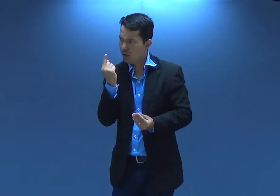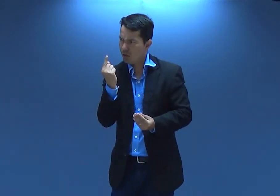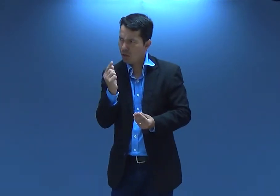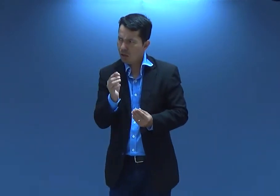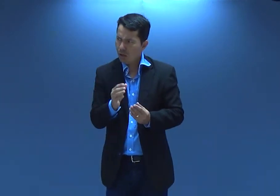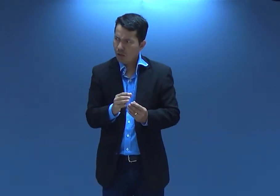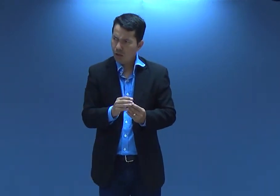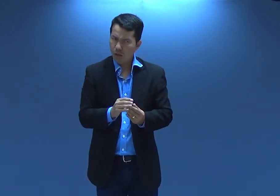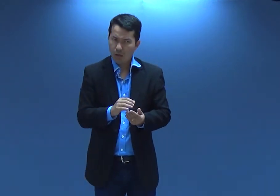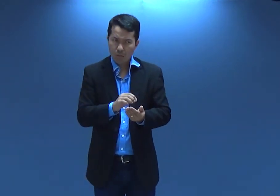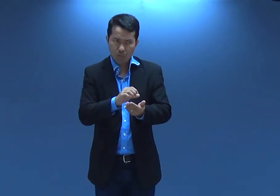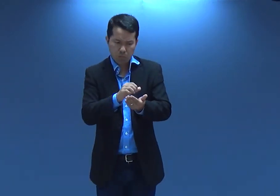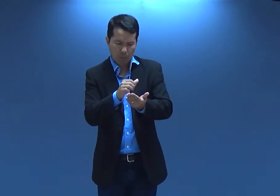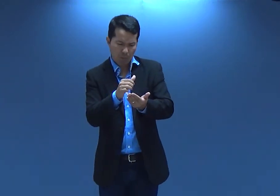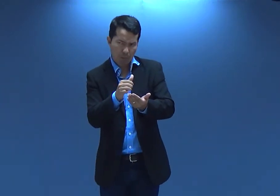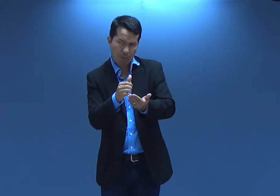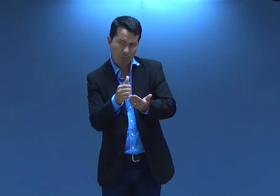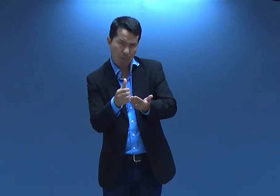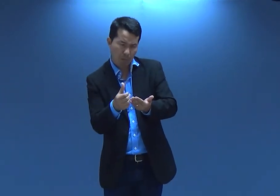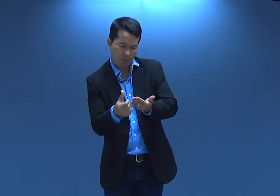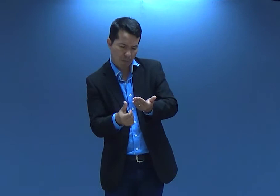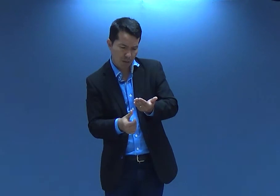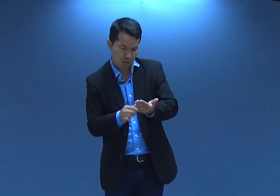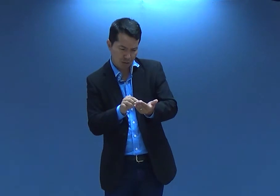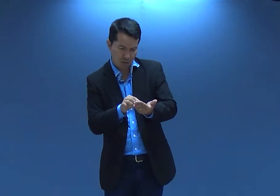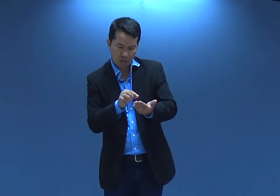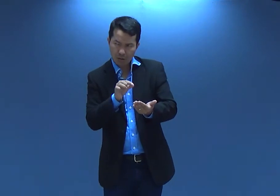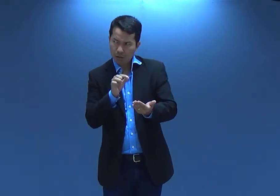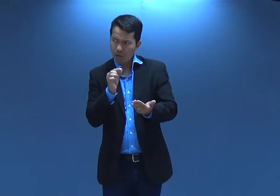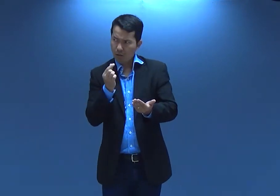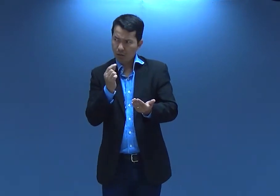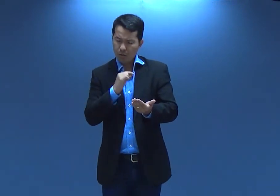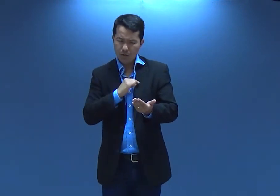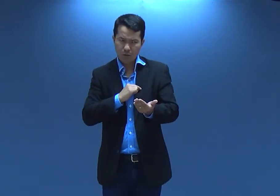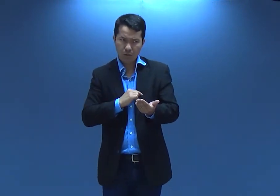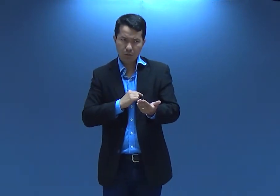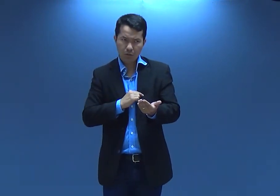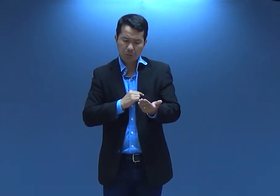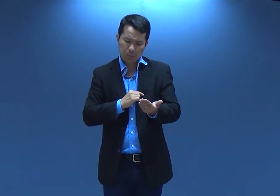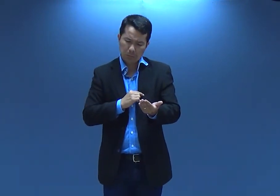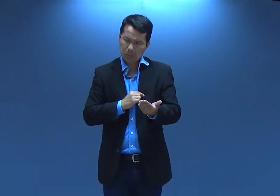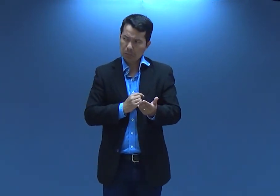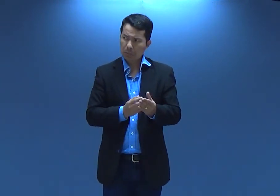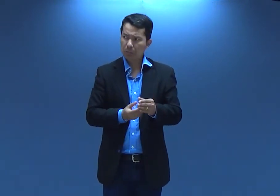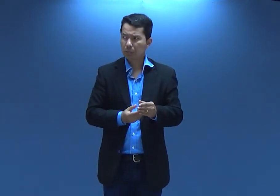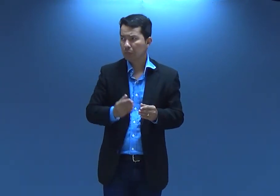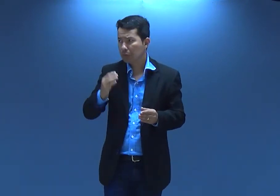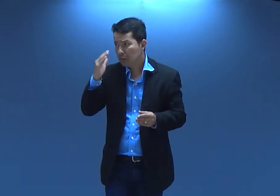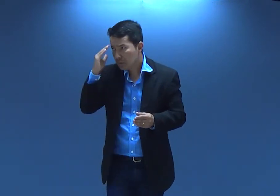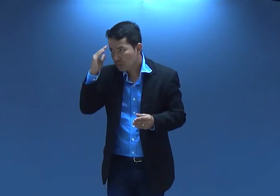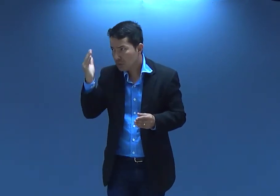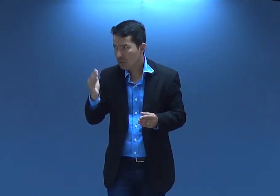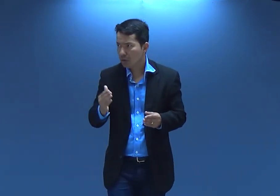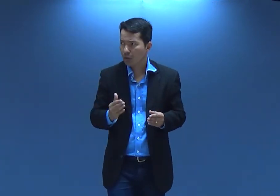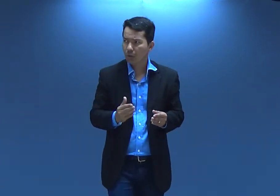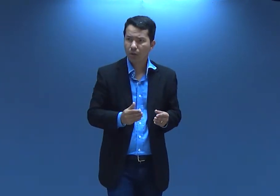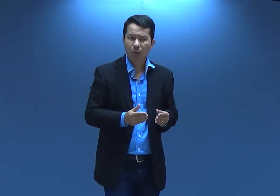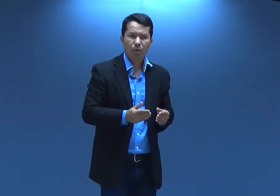aham o que que é isso? ele olhou ali pegou o dinheiro guardou olhou pra